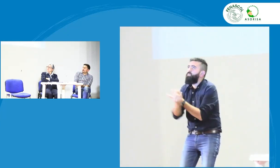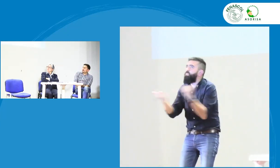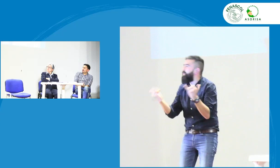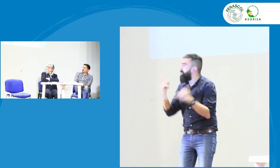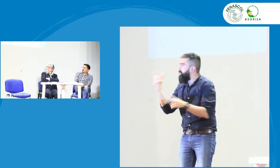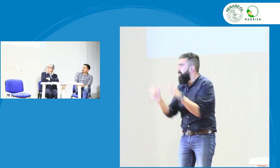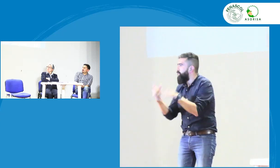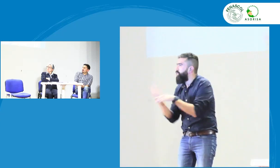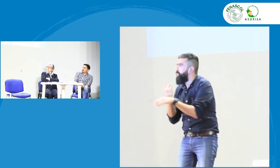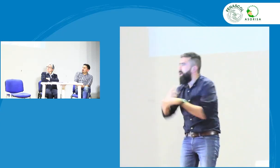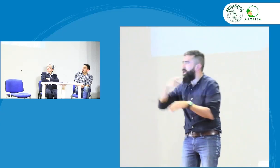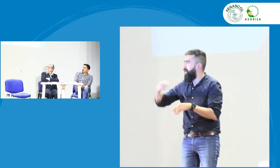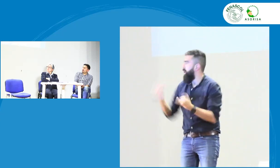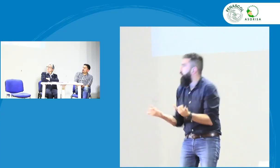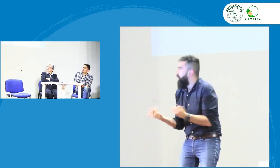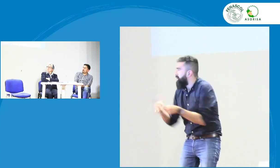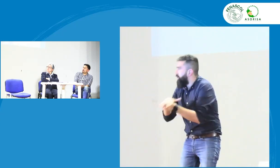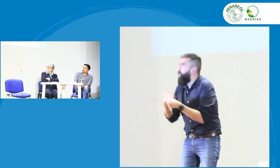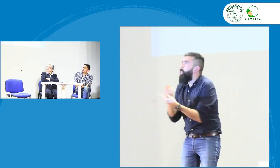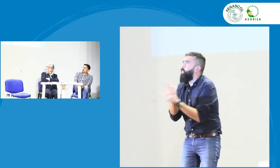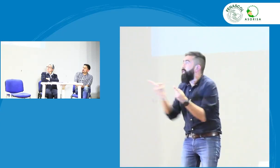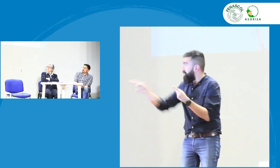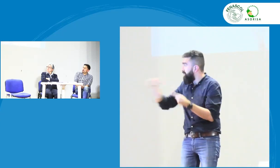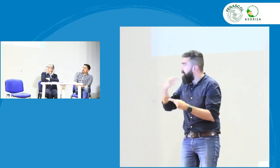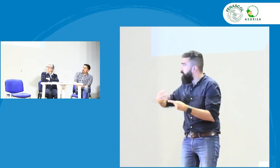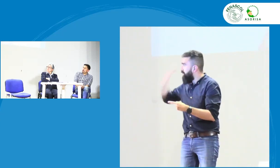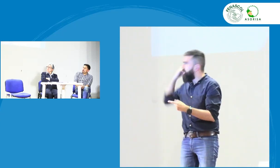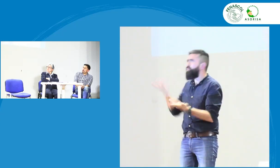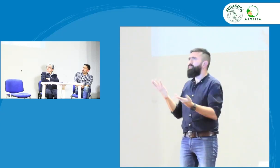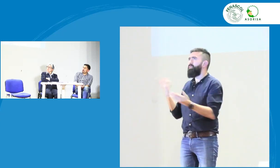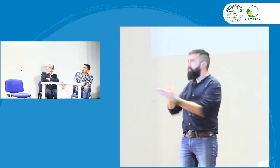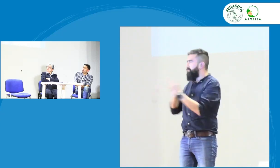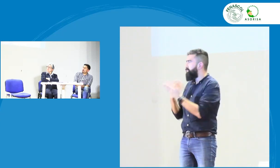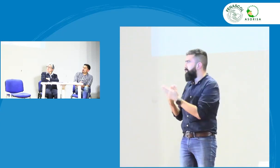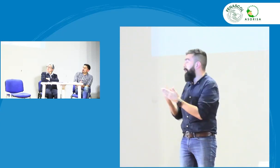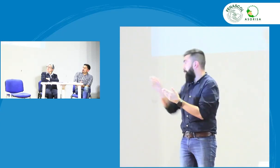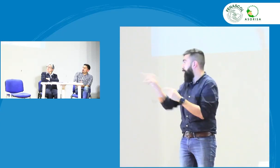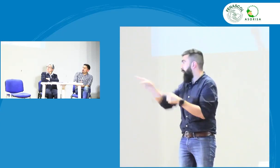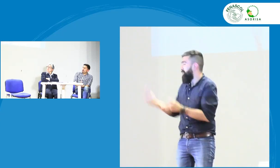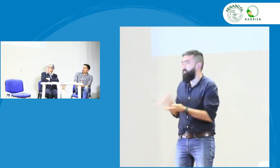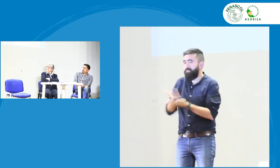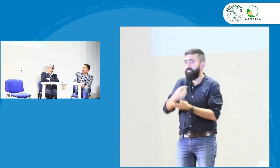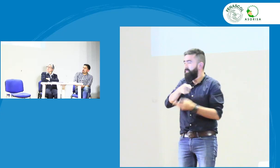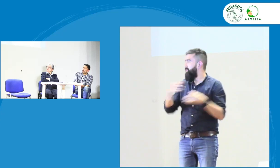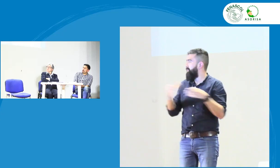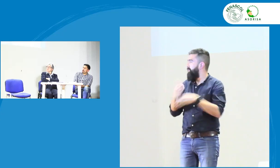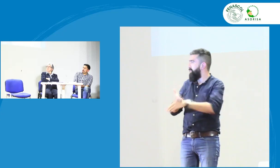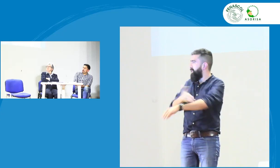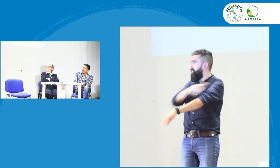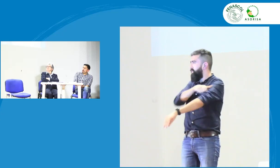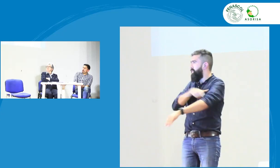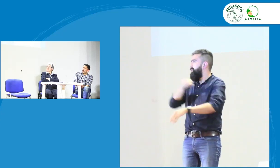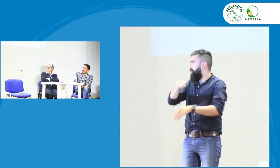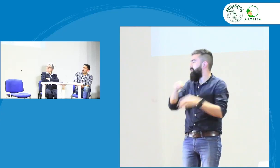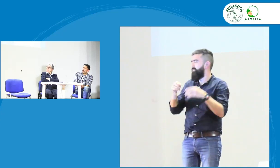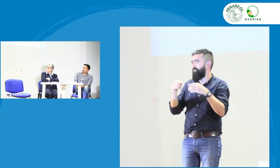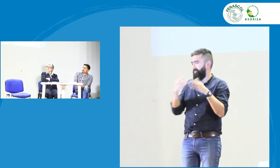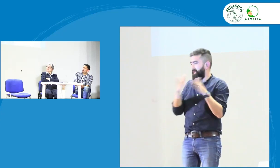En este momento estamos recopilando con este estudio la idea es que sea lo actual lo que se tiene pero tú me estás preguntando por la historia claro entonces hazle la